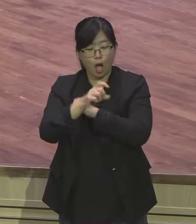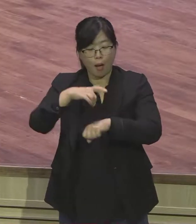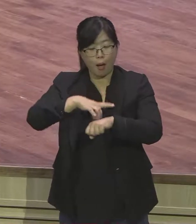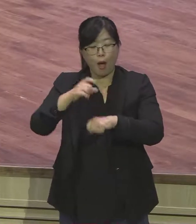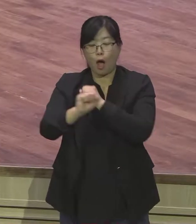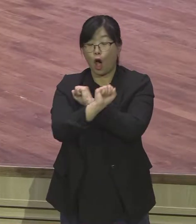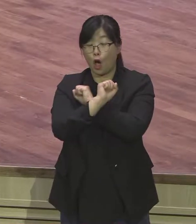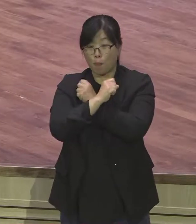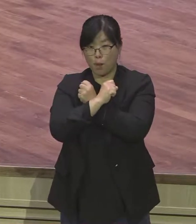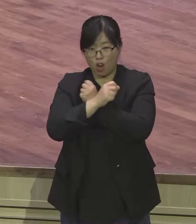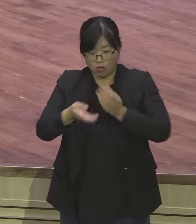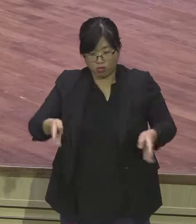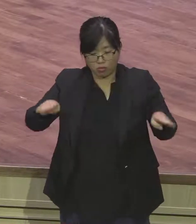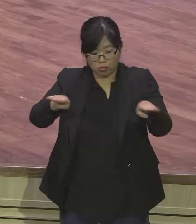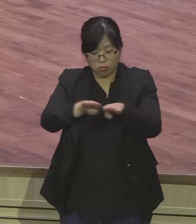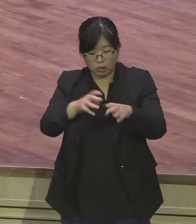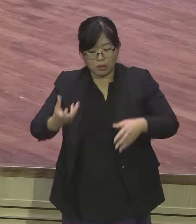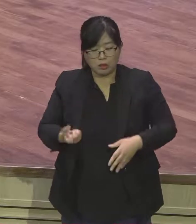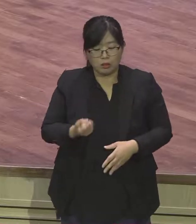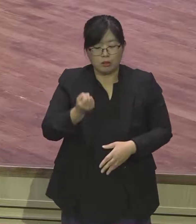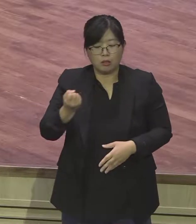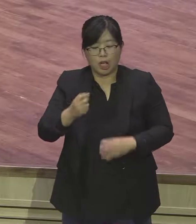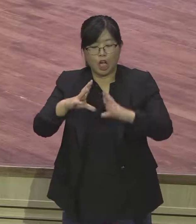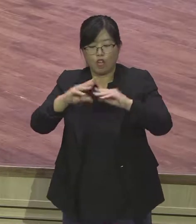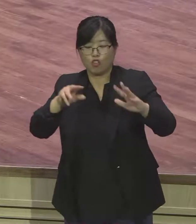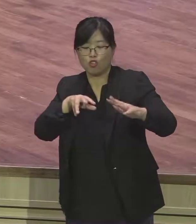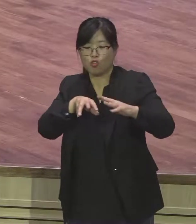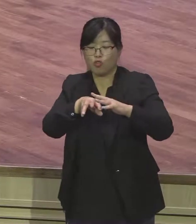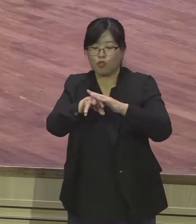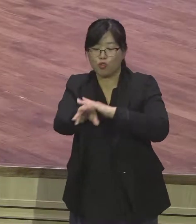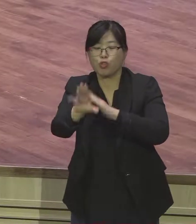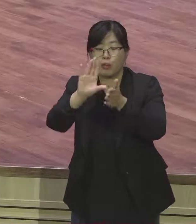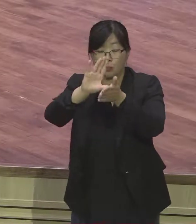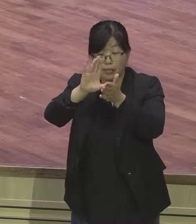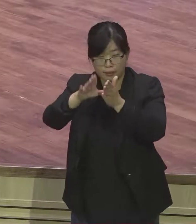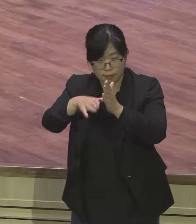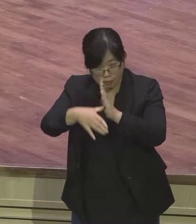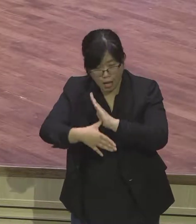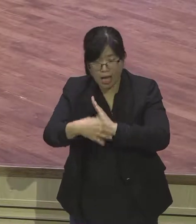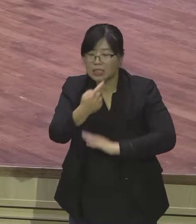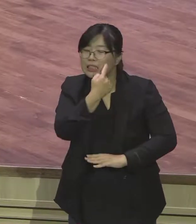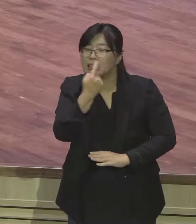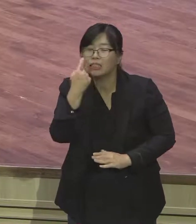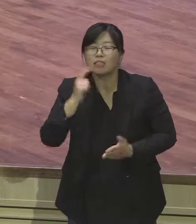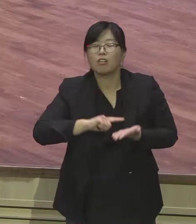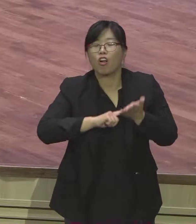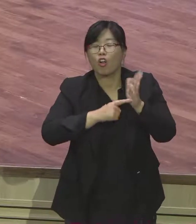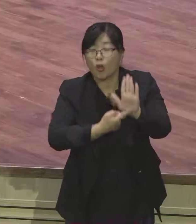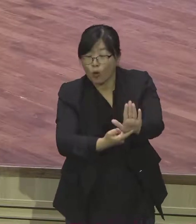오직 하나님께만 있다는 사실을 보여주는 증거였다 그랬어요 이